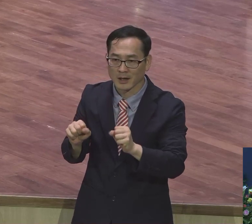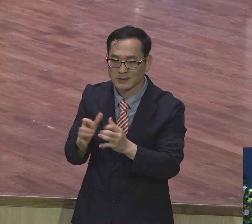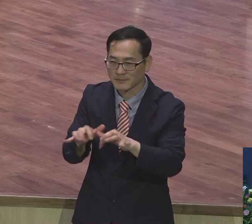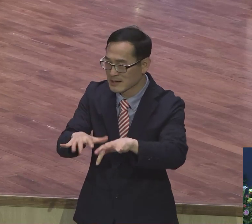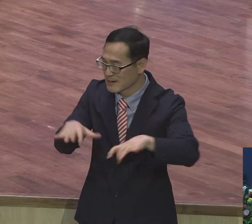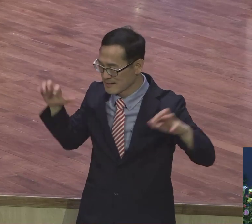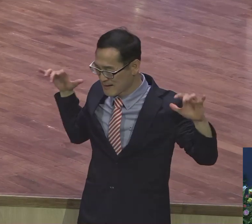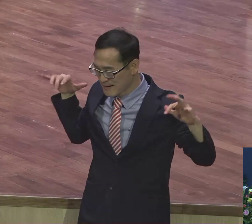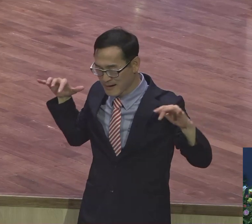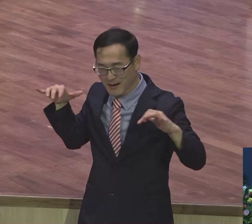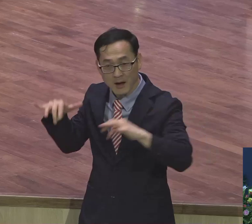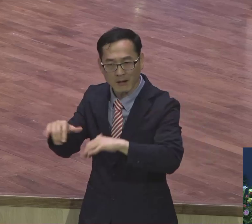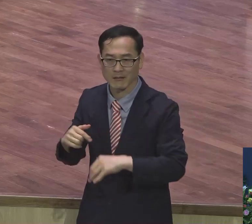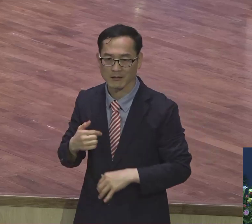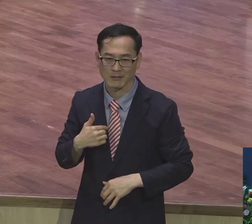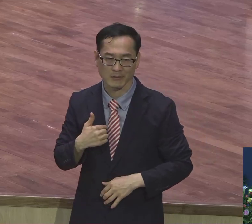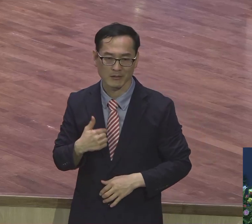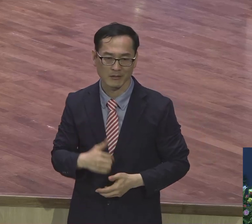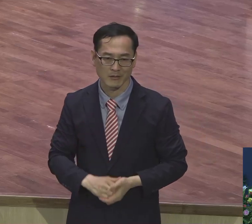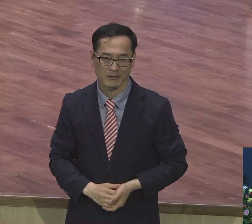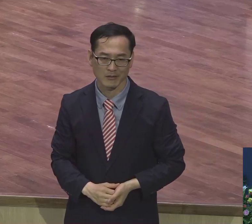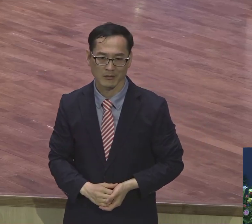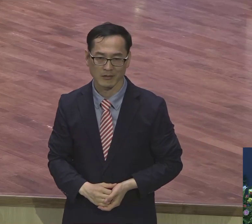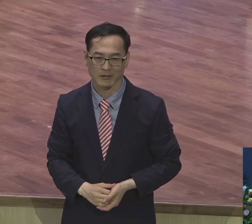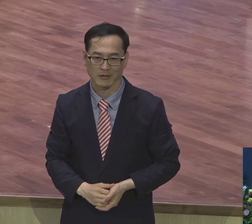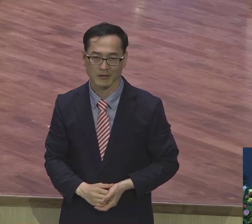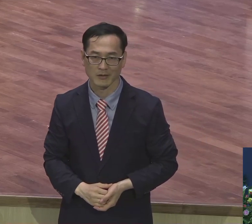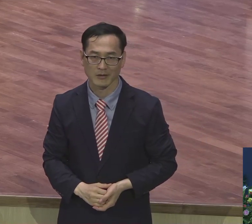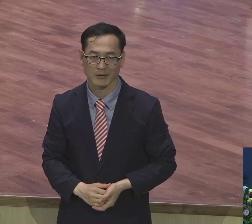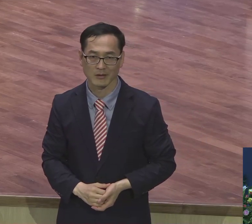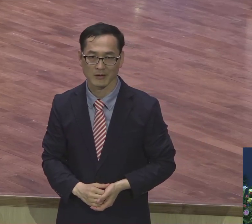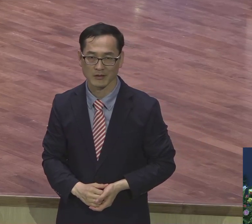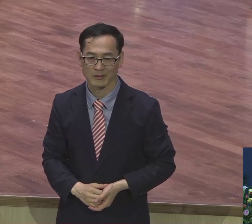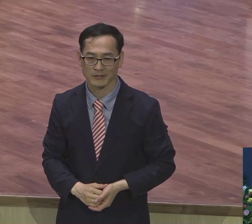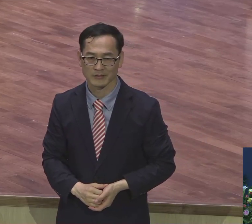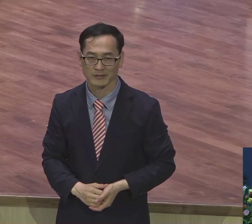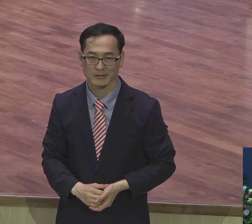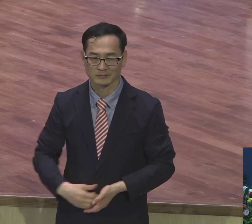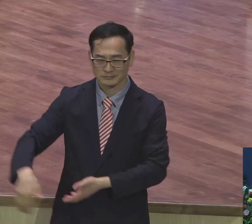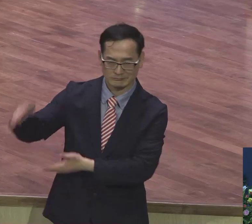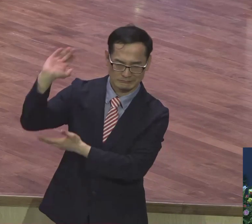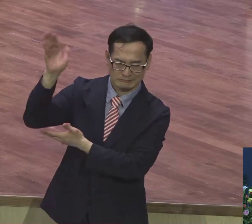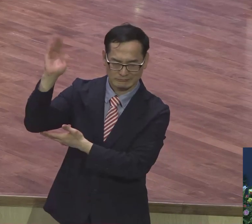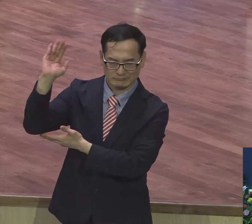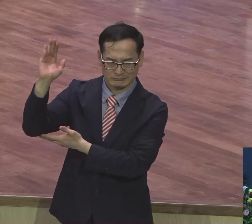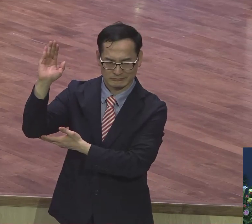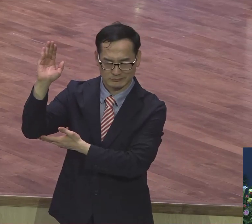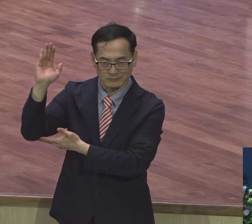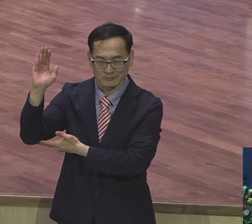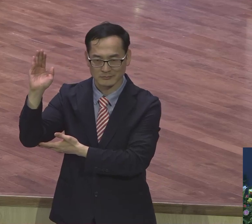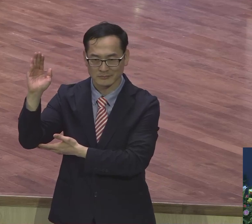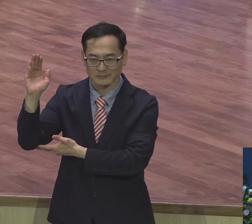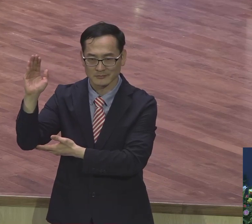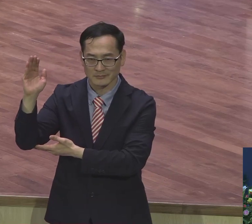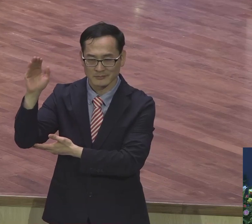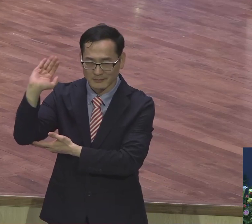어제 안 왔다 갔다 오니 내 보고 모시겠대. 장훈아 왜 그러니. 무슨 말씀을 해달라는 거요. 주제가